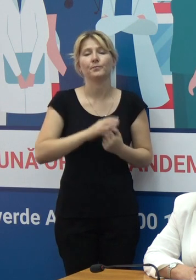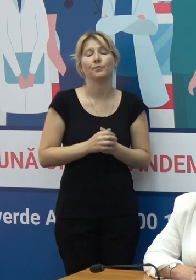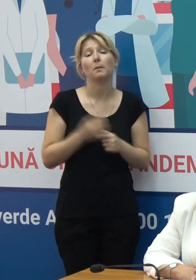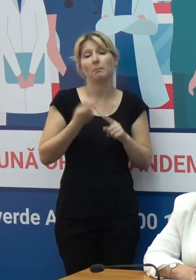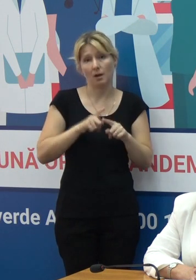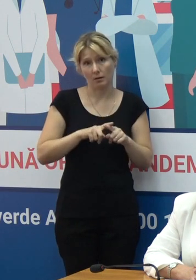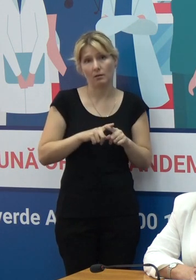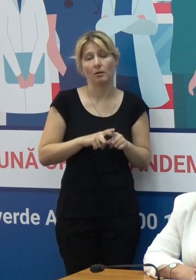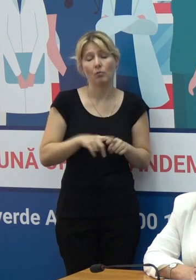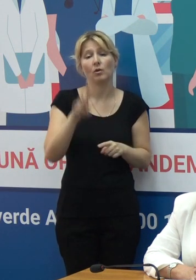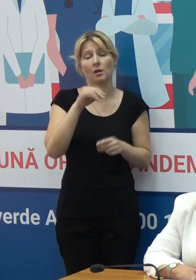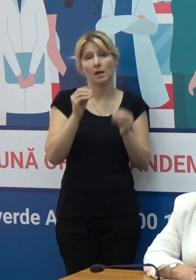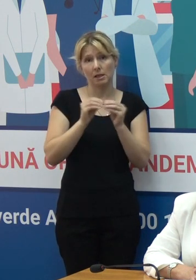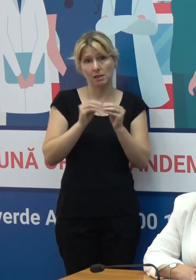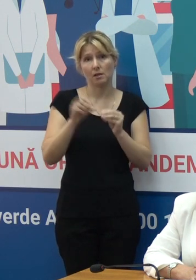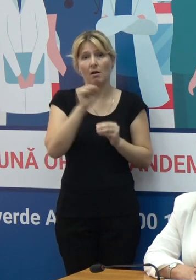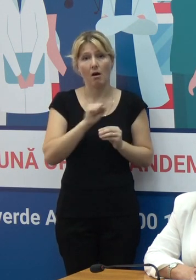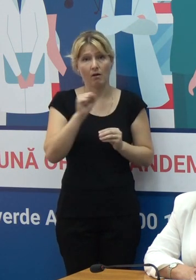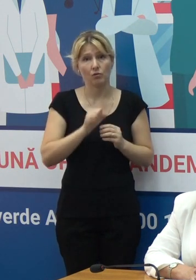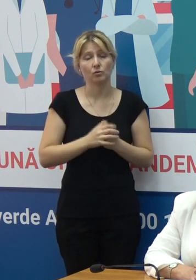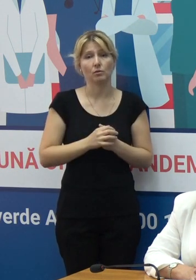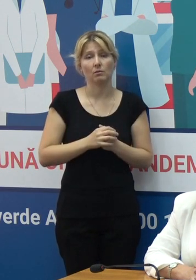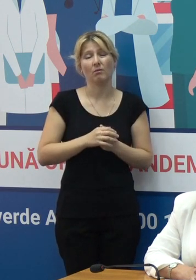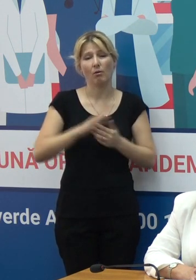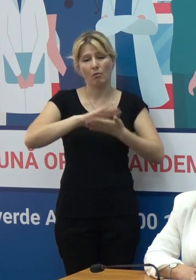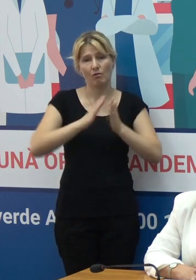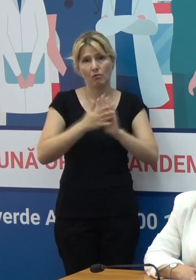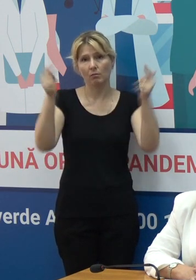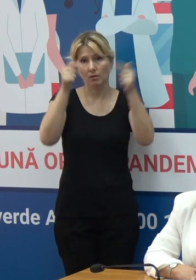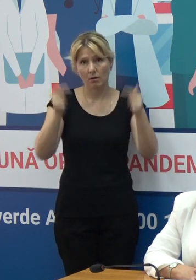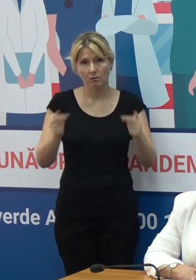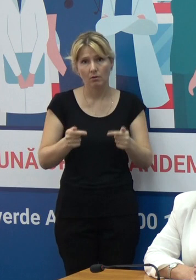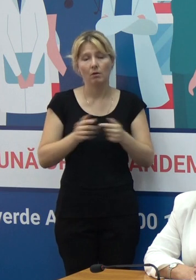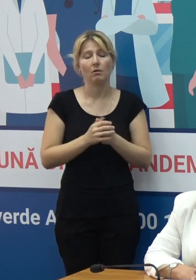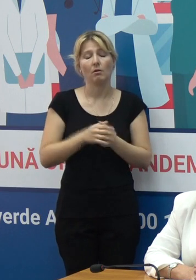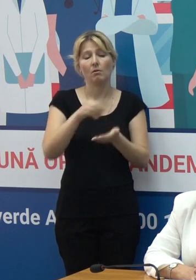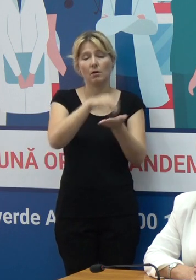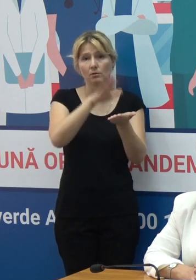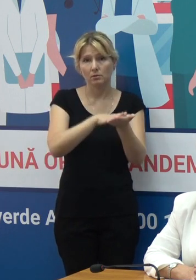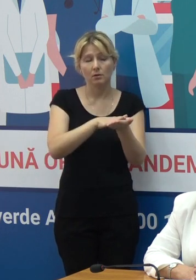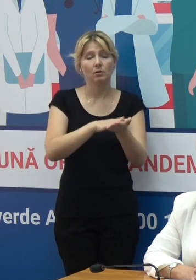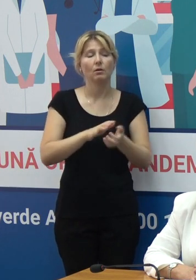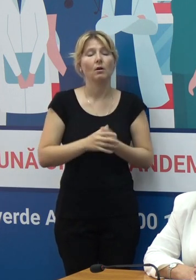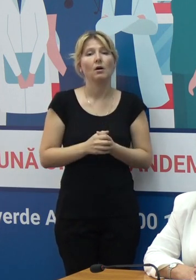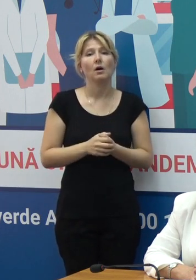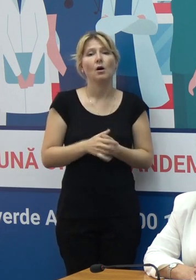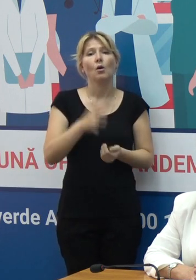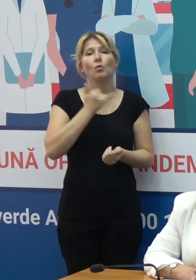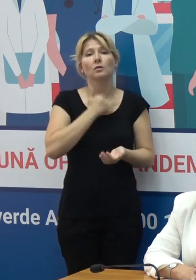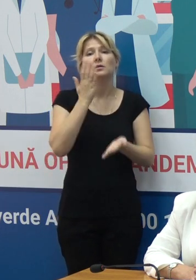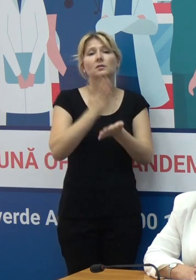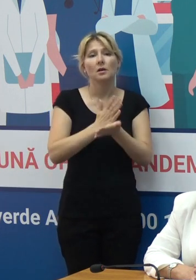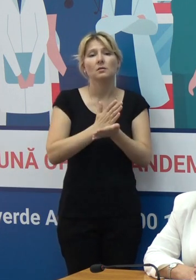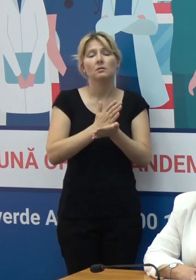Astfel, la data de 10 august, conform datilor înregistrate, avem